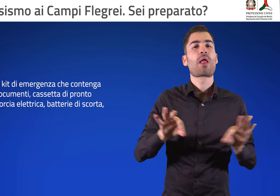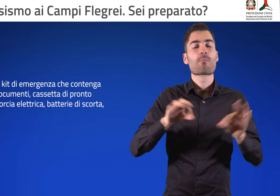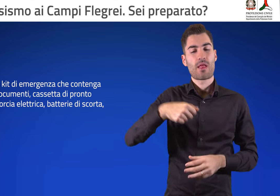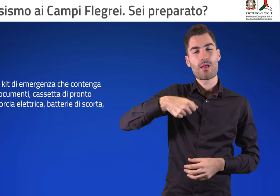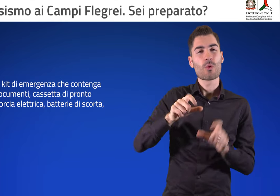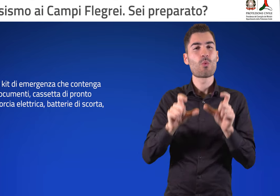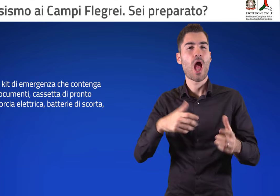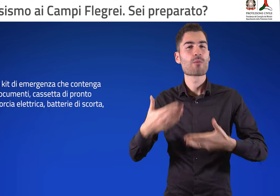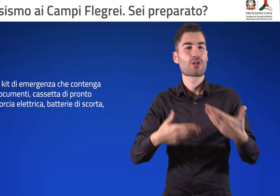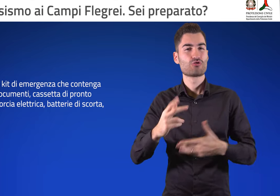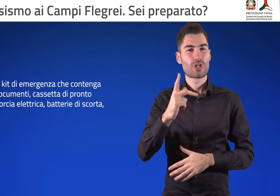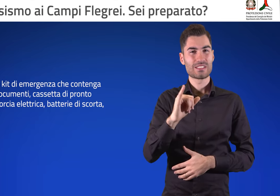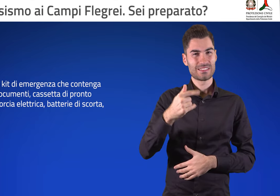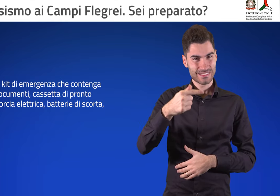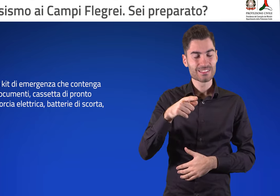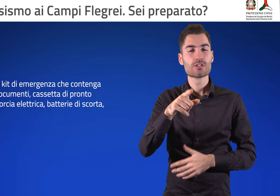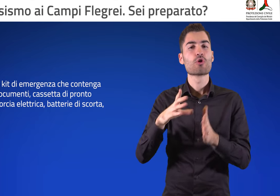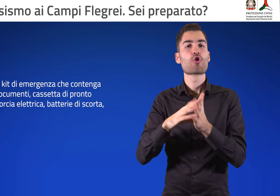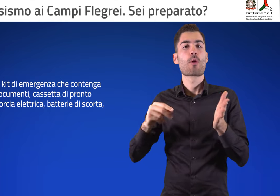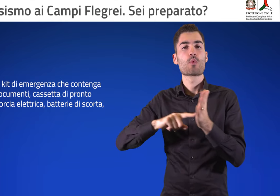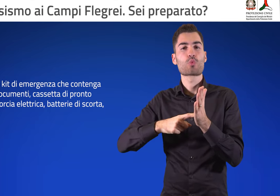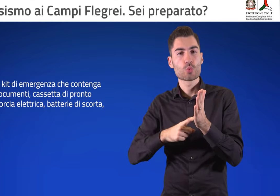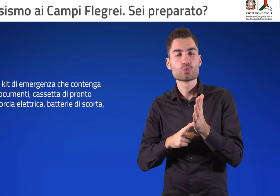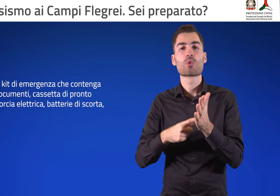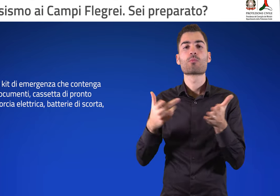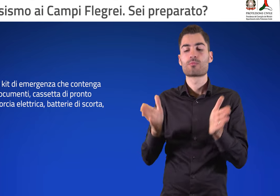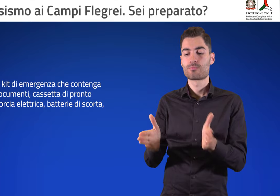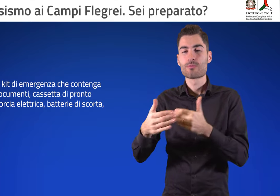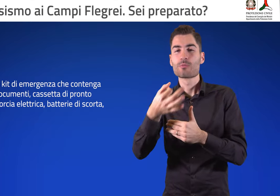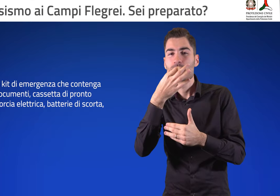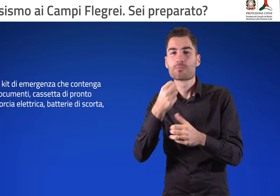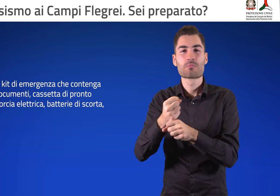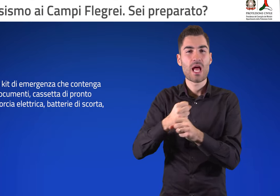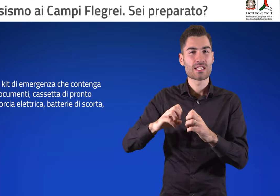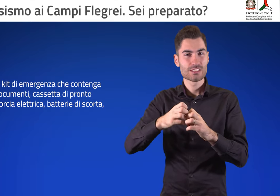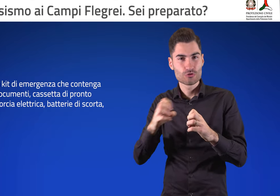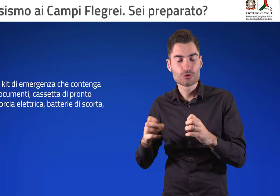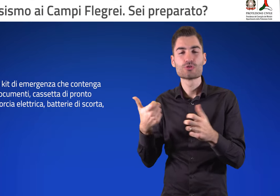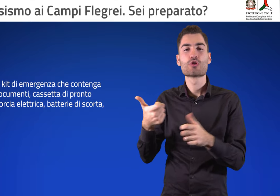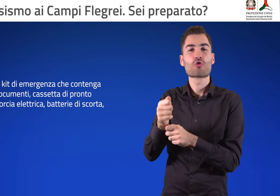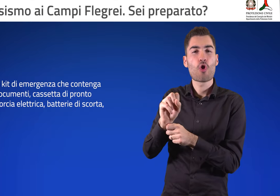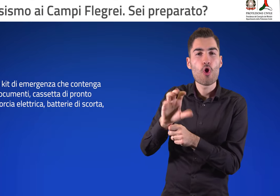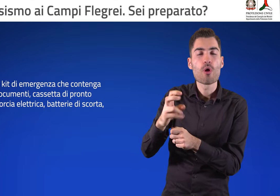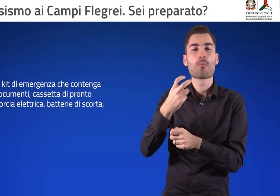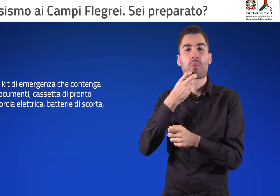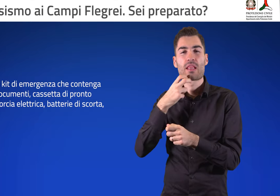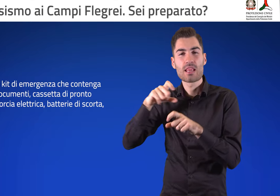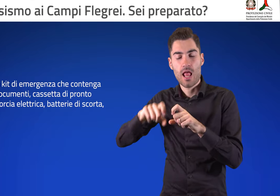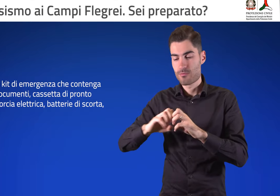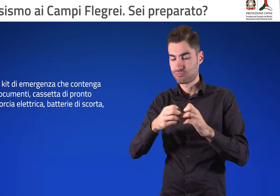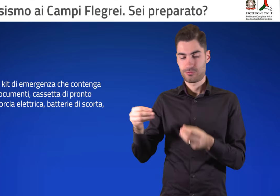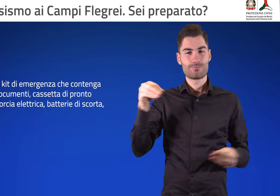Prepara un kit di emergenza che contenga copia di documenti, cassetta di pronto soccorso, torcia elettrica,